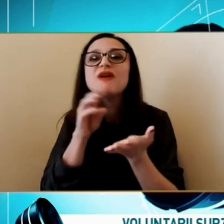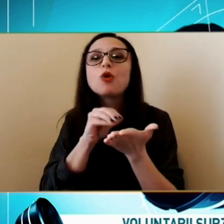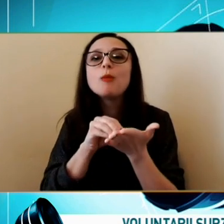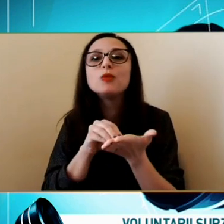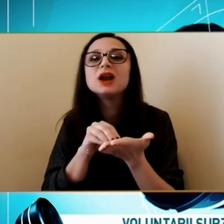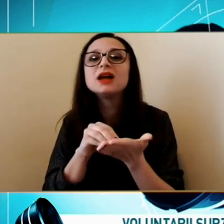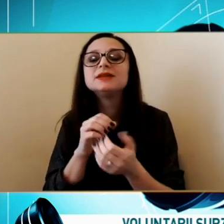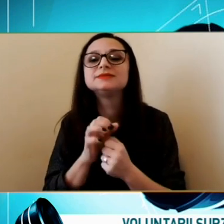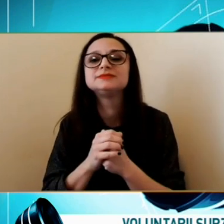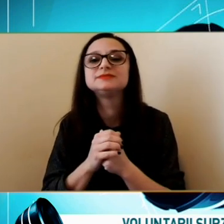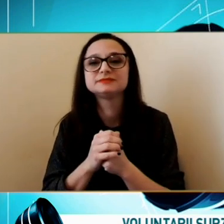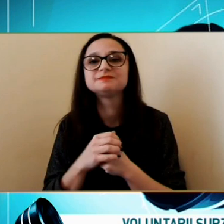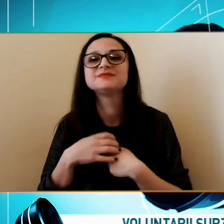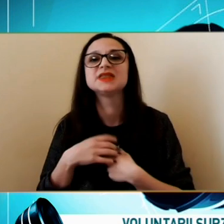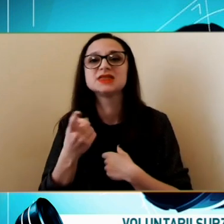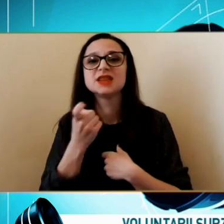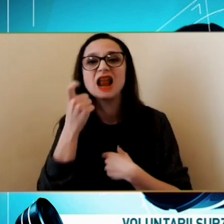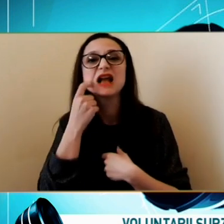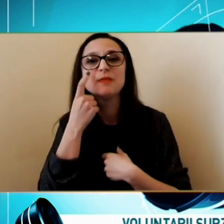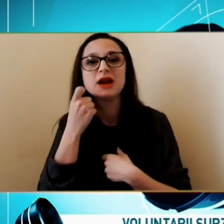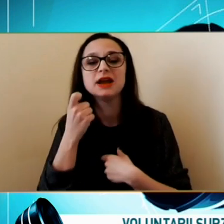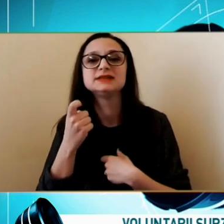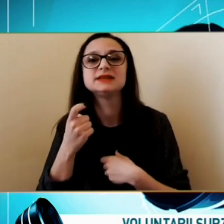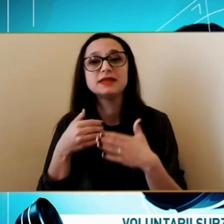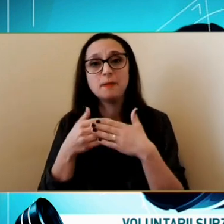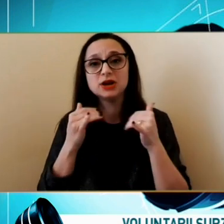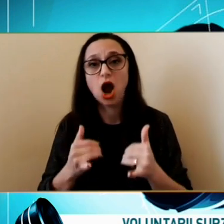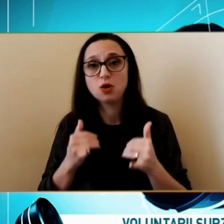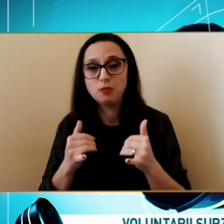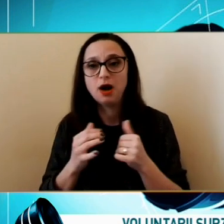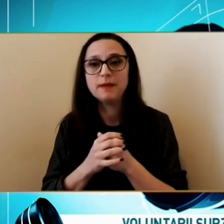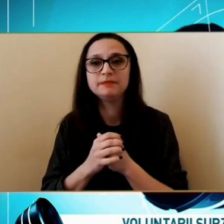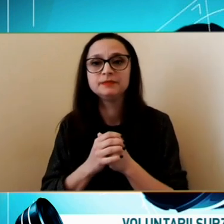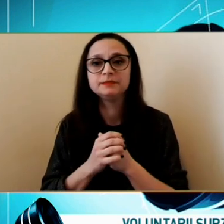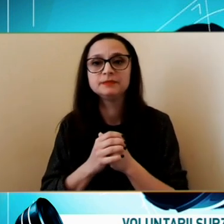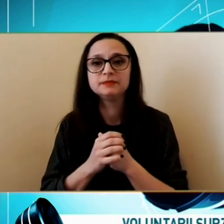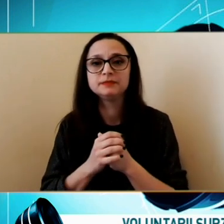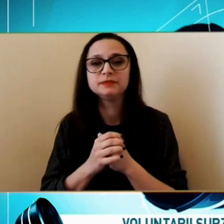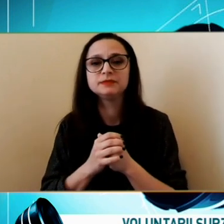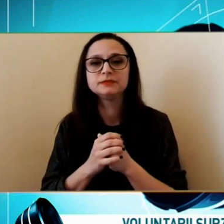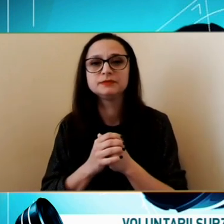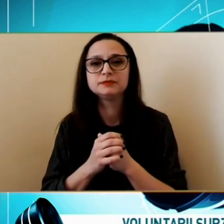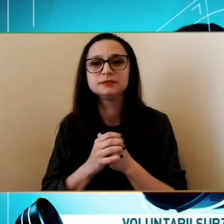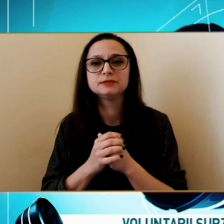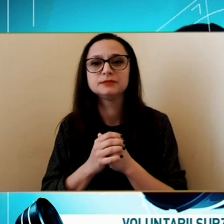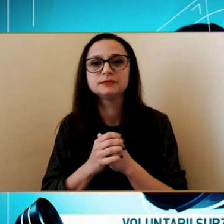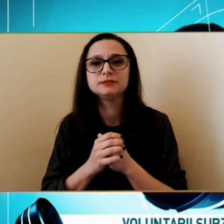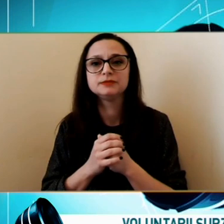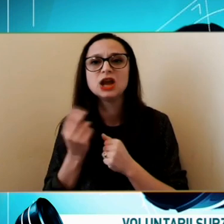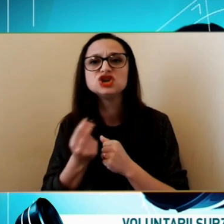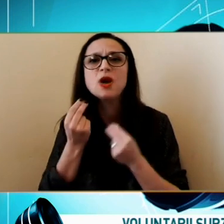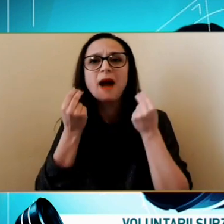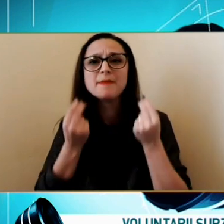Deci din experiența Care avem noi Până acum Cel mai Bine este